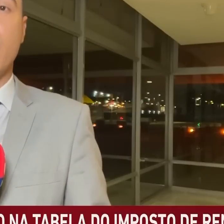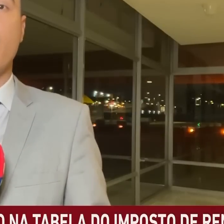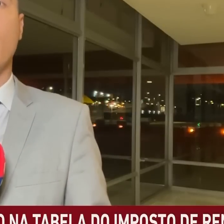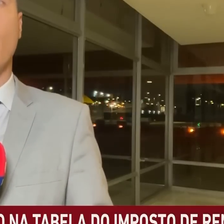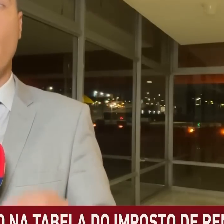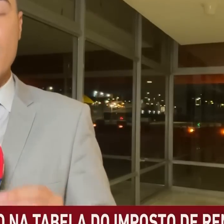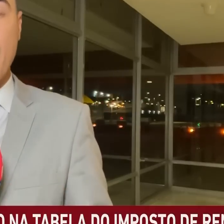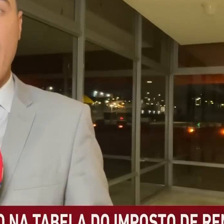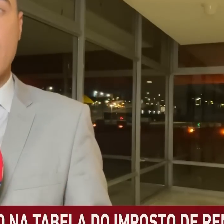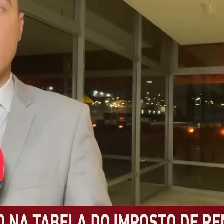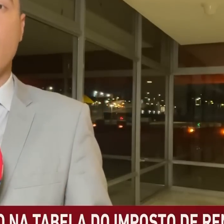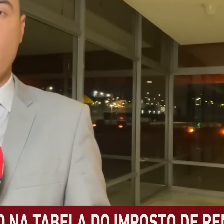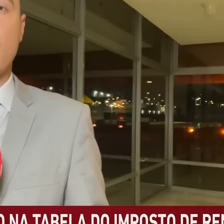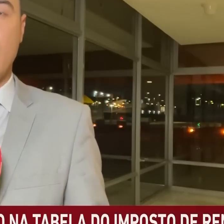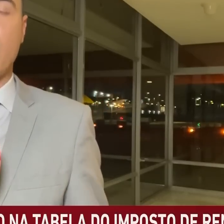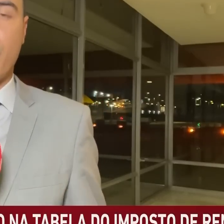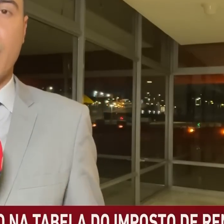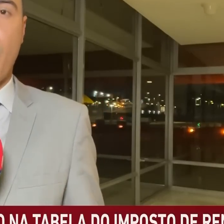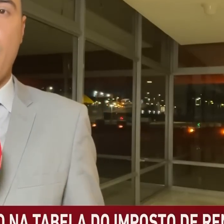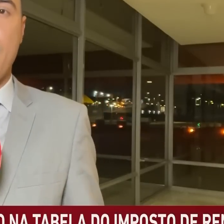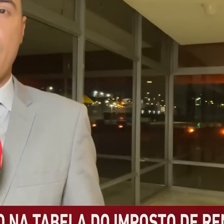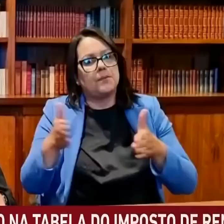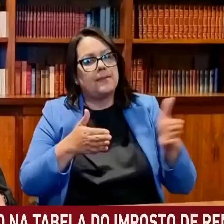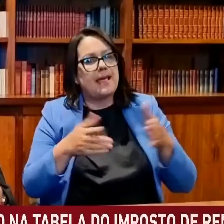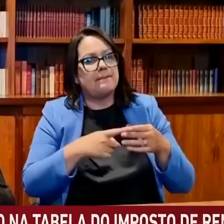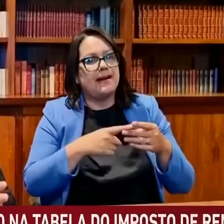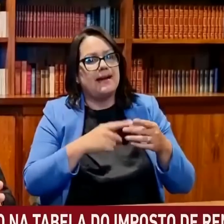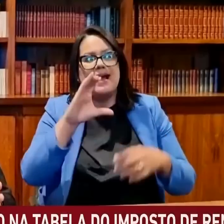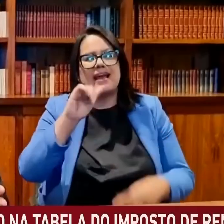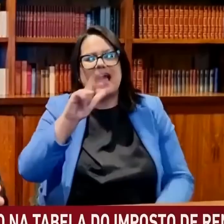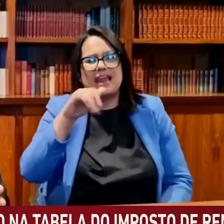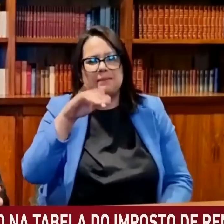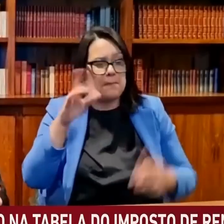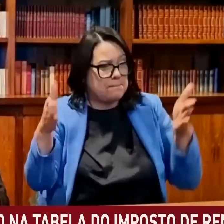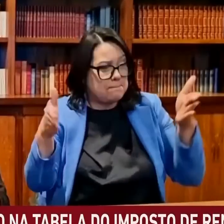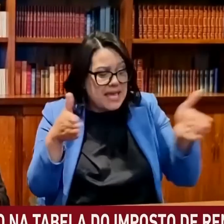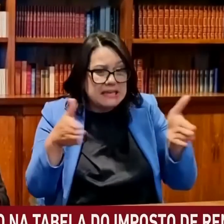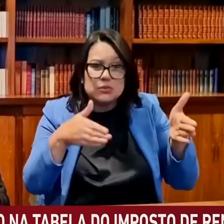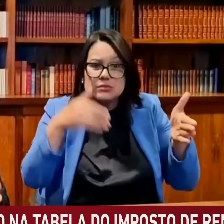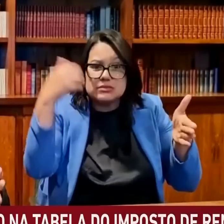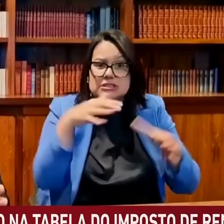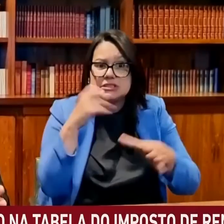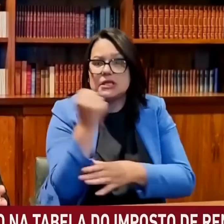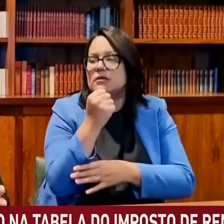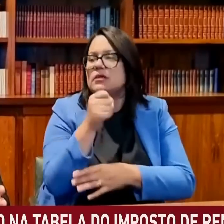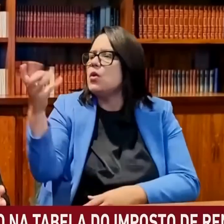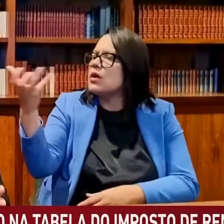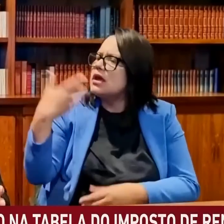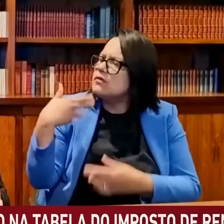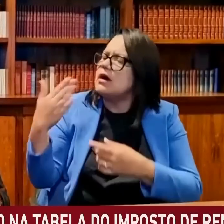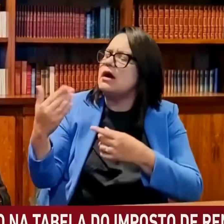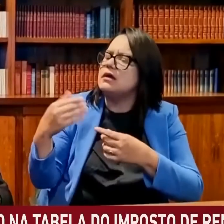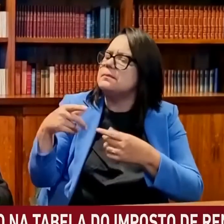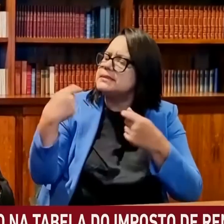encurtando os debates no Senado Federal. Eu acho que tem que achar uma maneira, Júlio, de criminalizar, por exemplo,